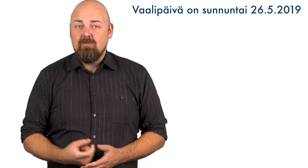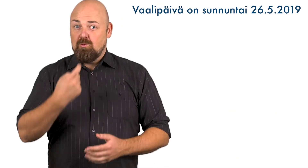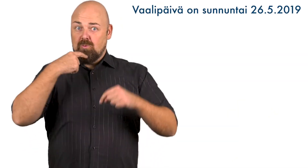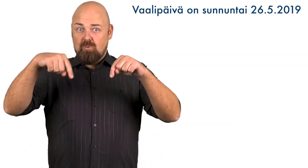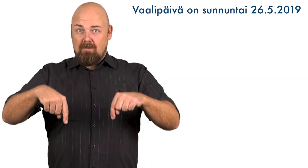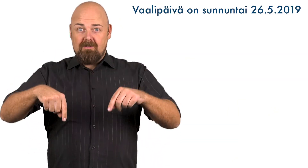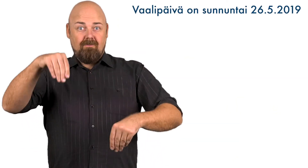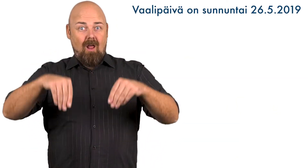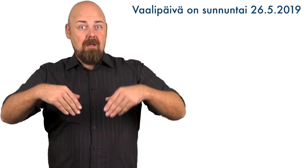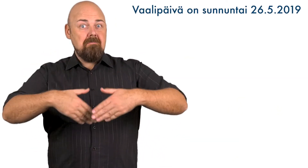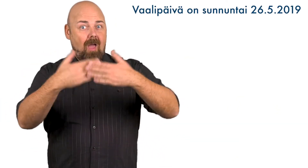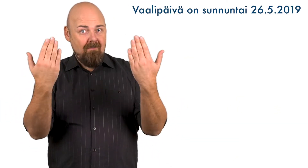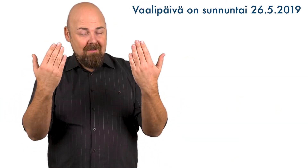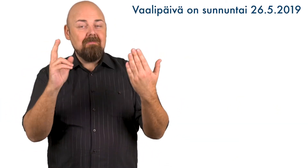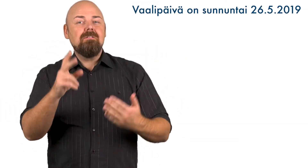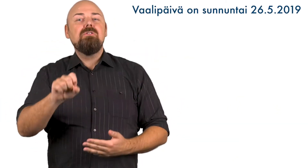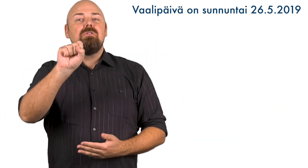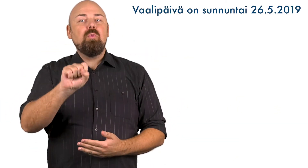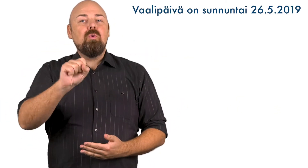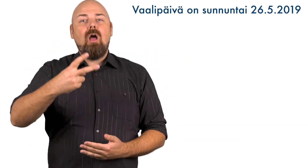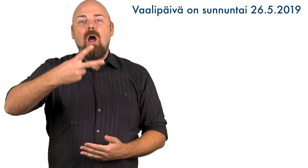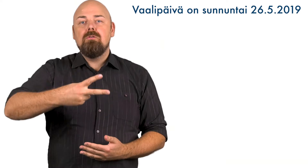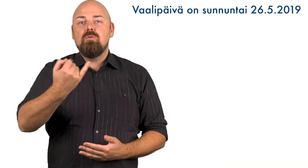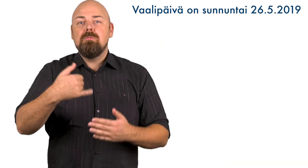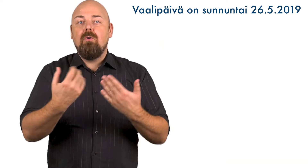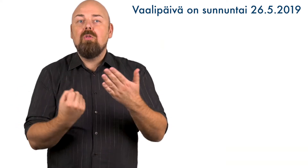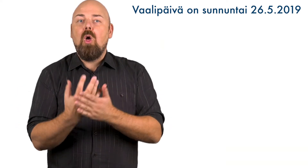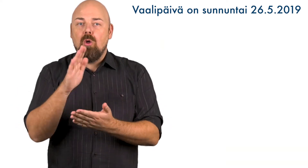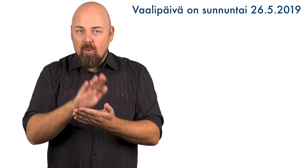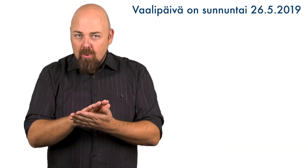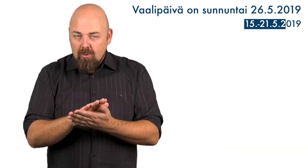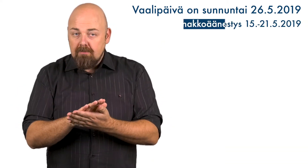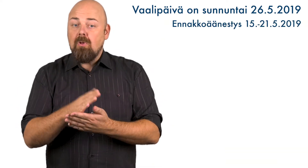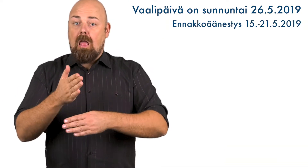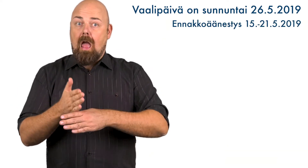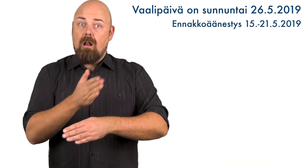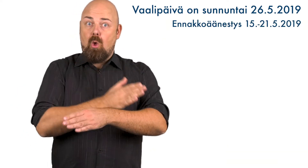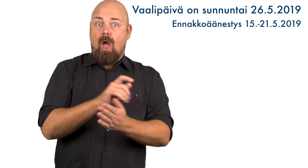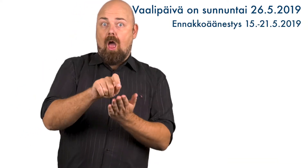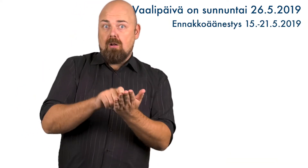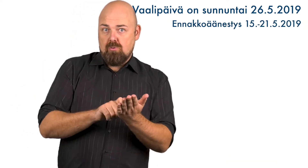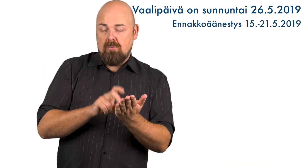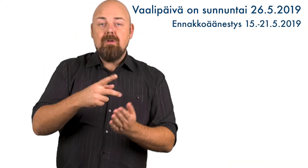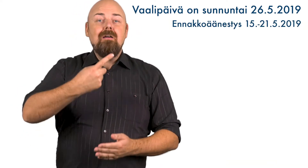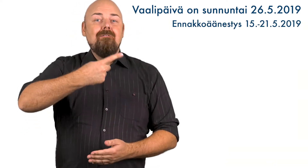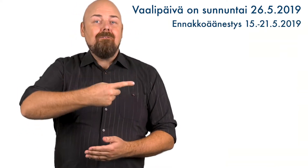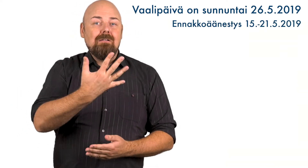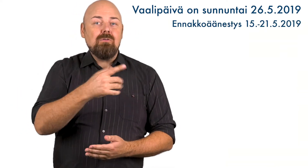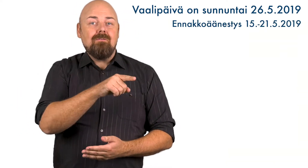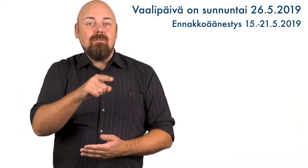Suomessa vaalipäivä on sunnuntai 26. toukokuuta. Ennakkoäänestys on